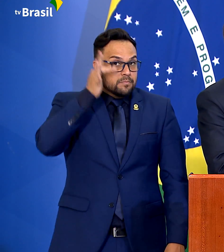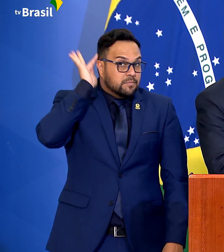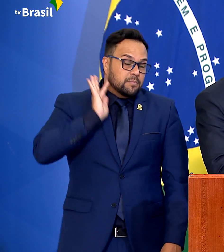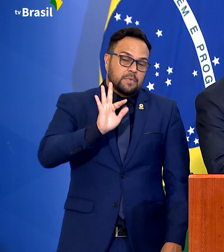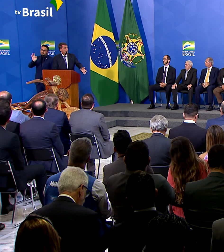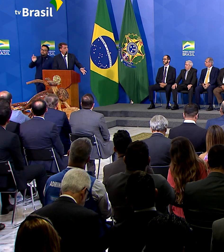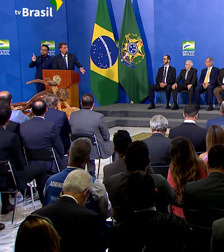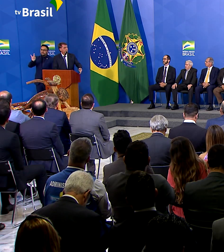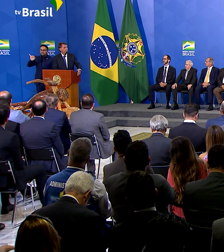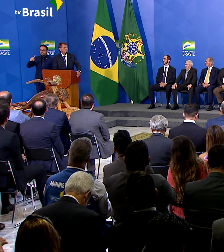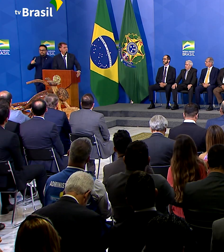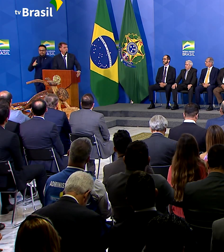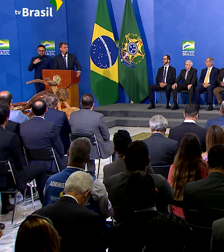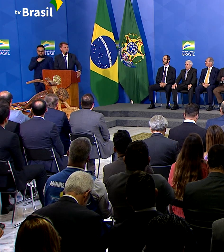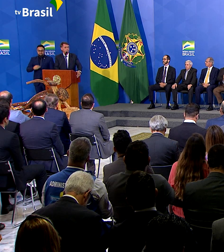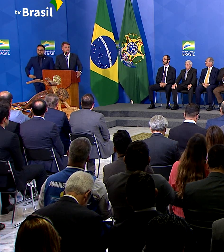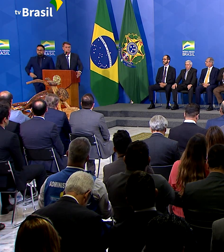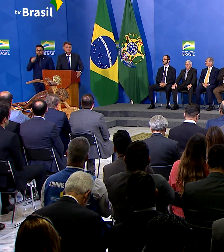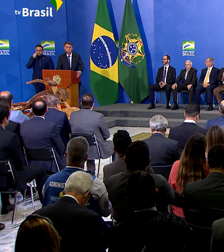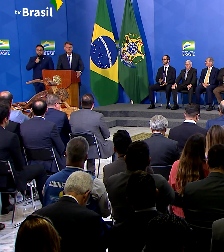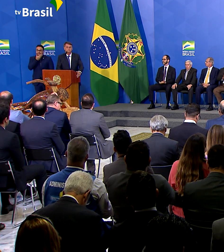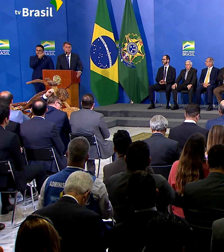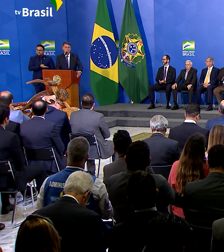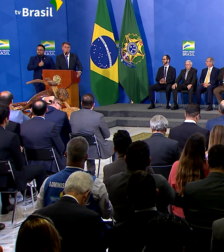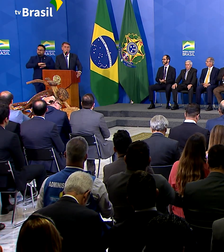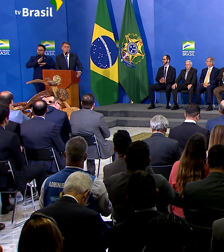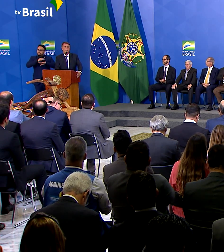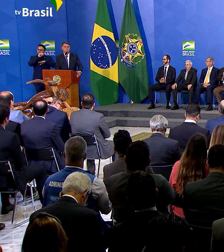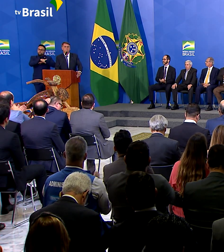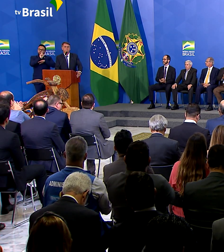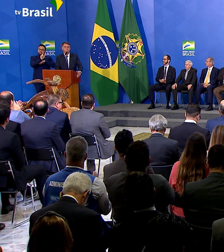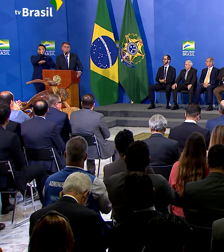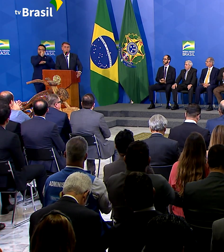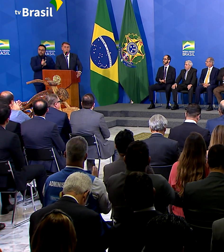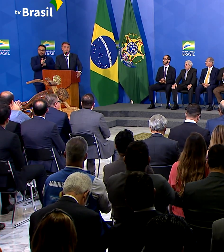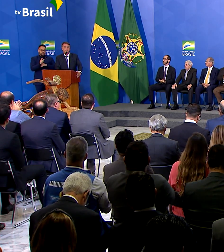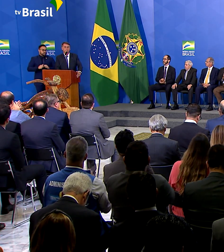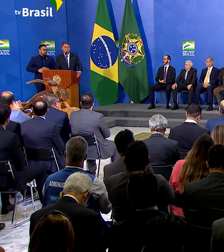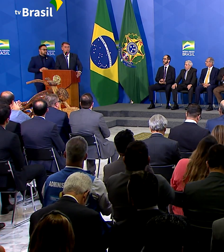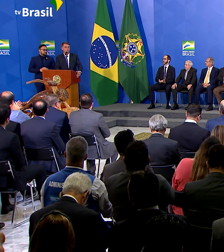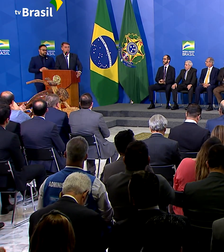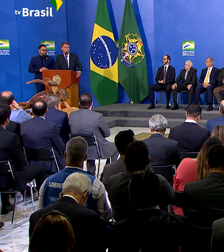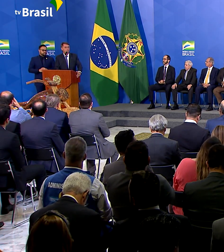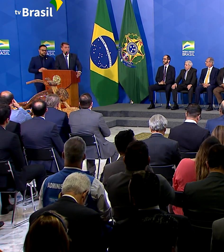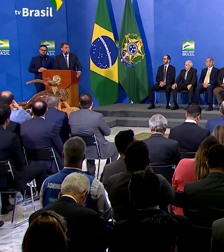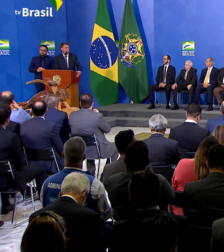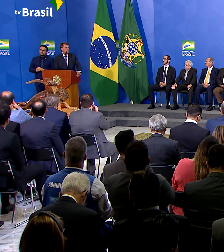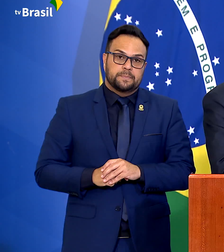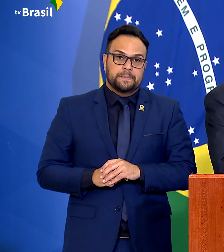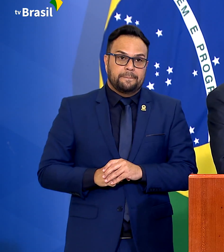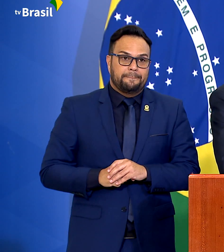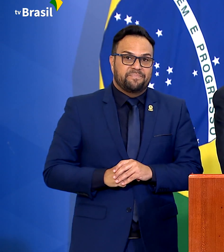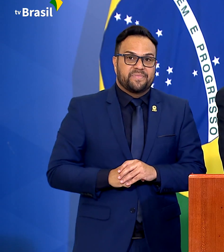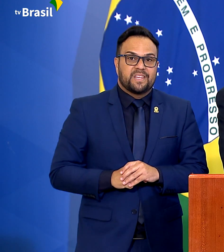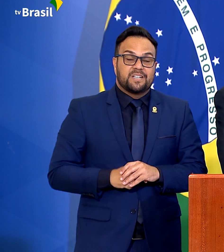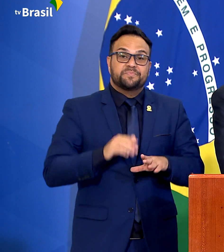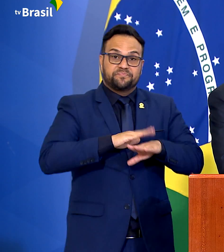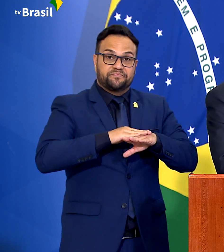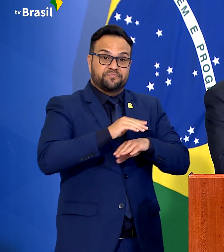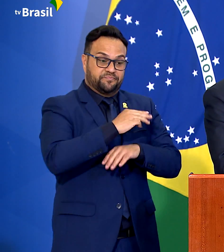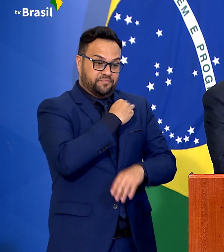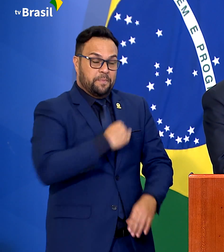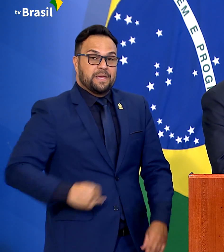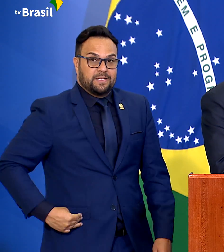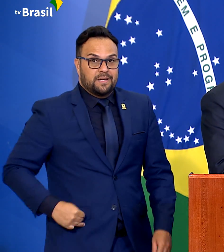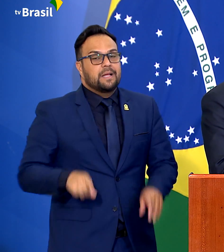que foi escolhida para ser ministra, também,